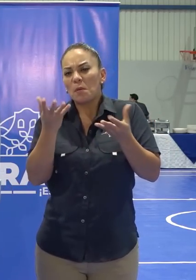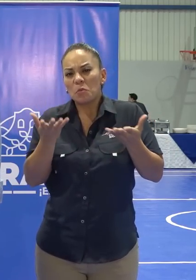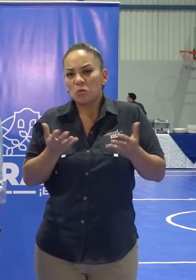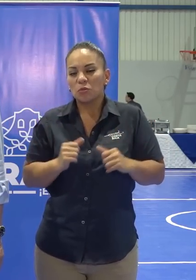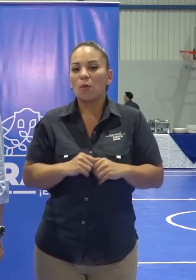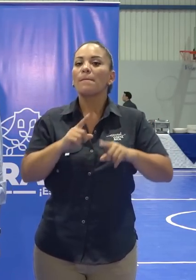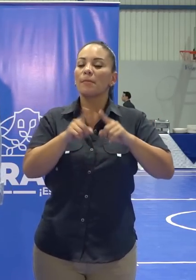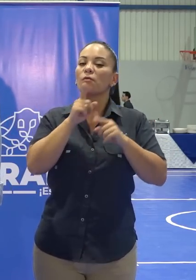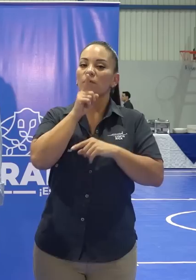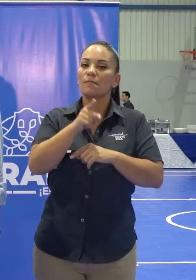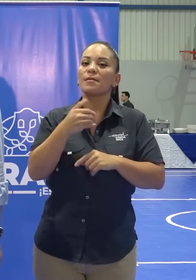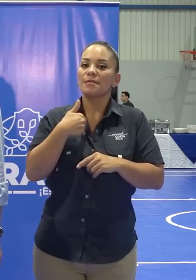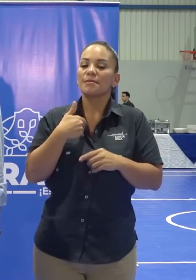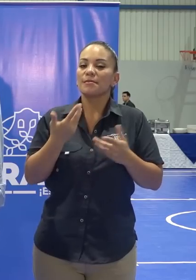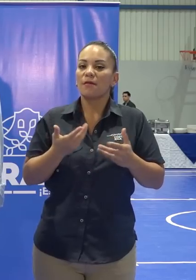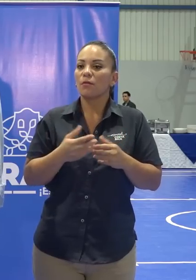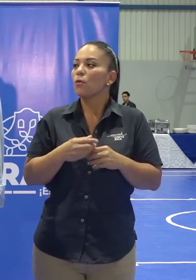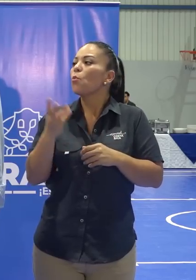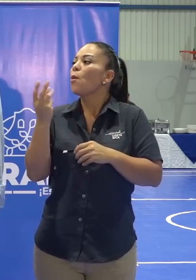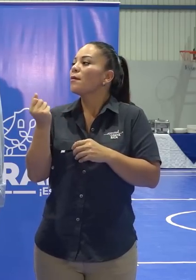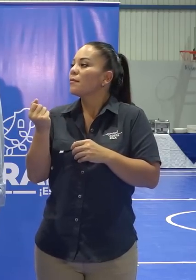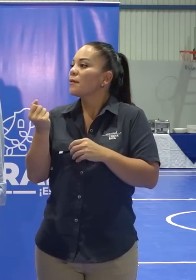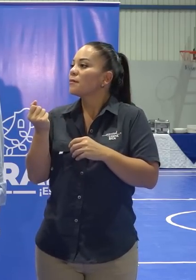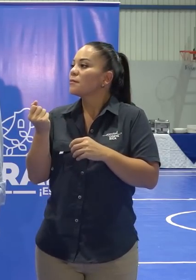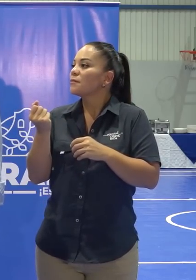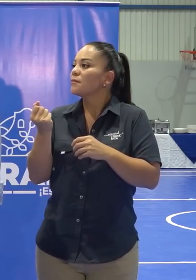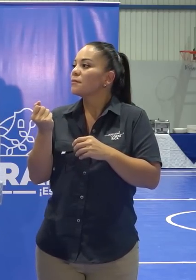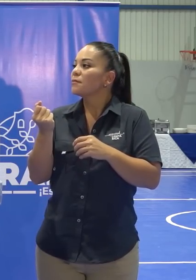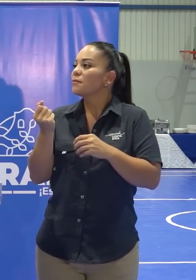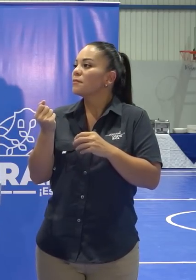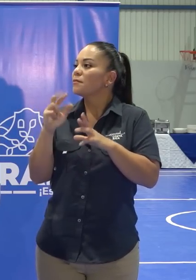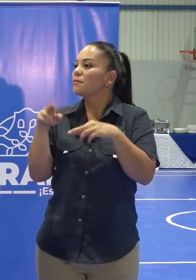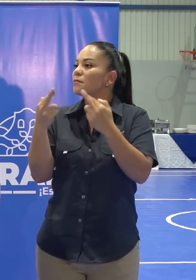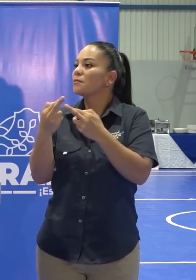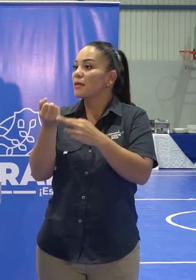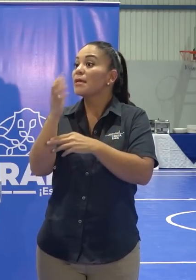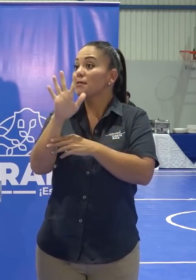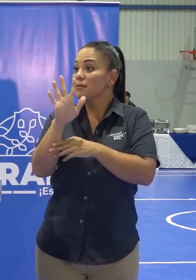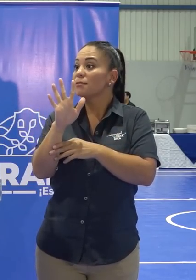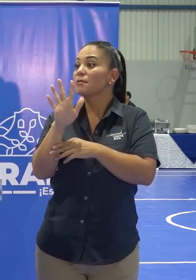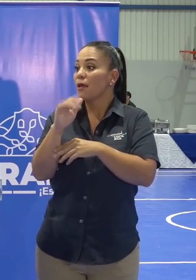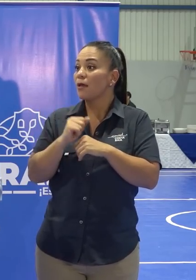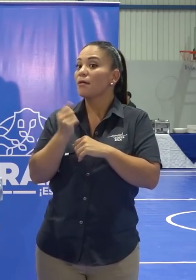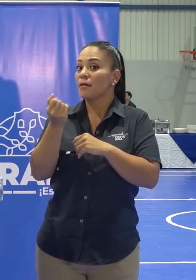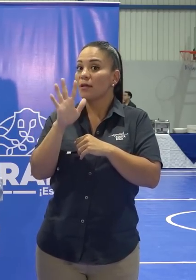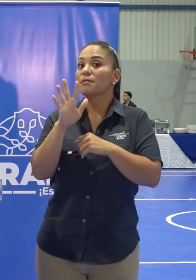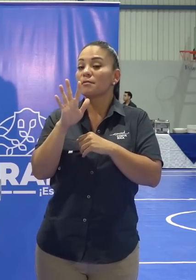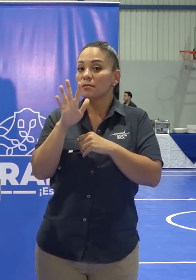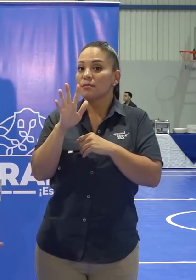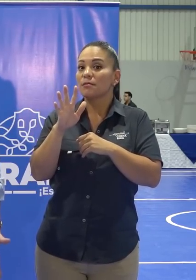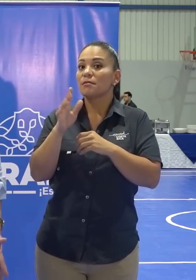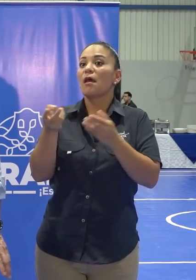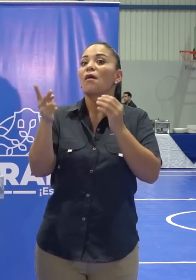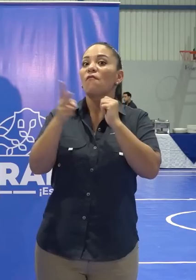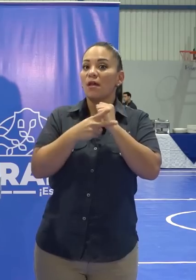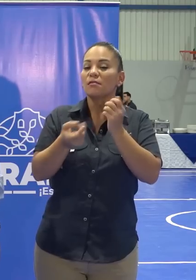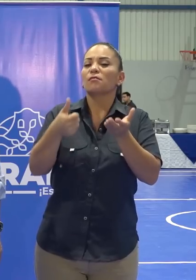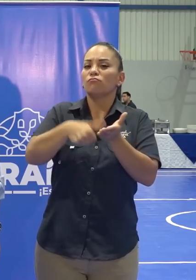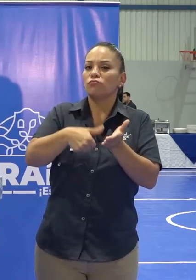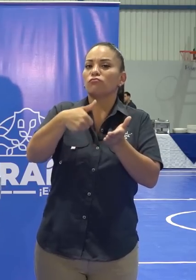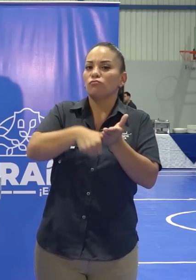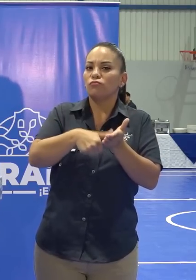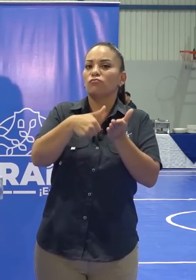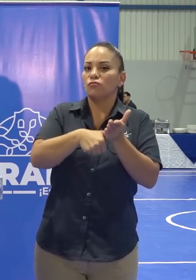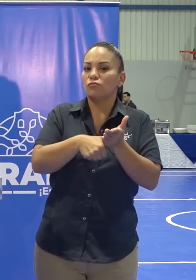pero sí ha habido... ¿Cuántas rondas ya? 15 rondas. 15 rondas de votación, lo que significa